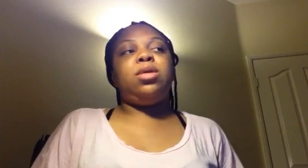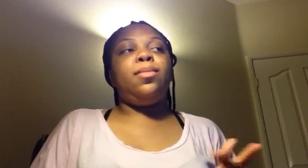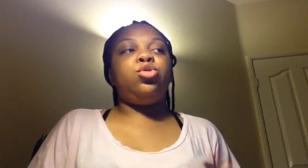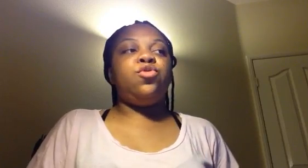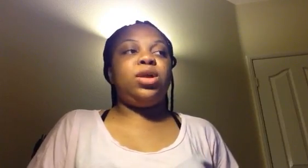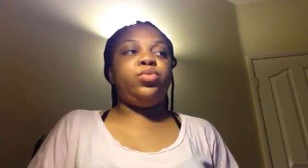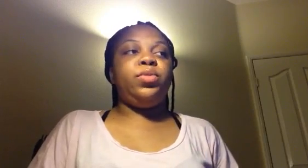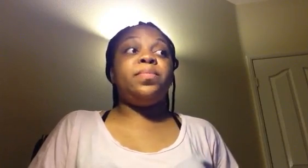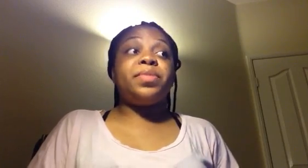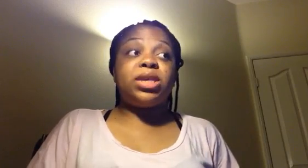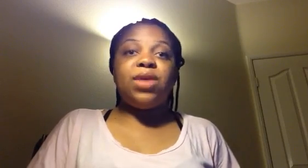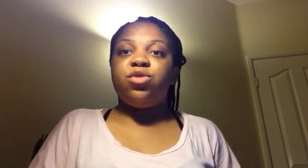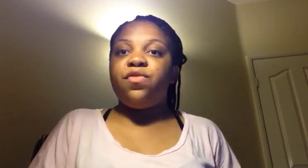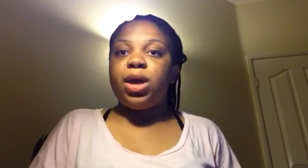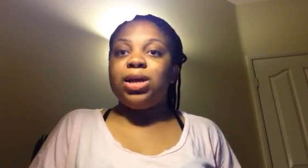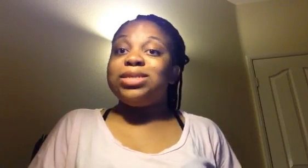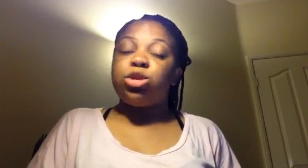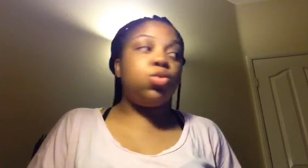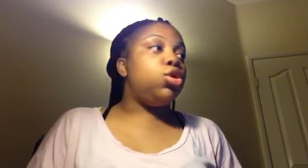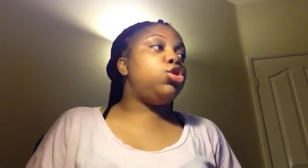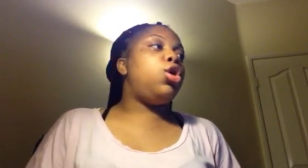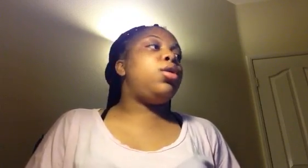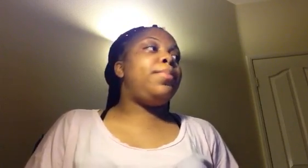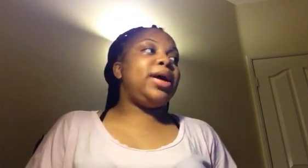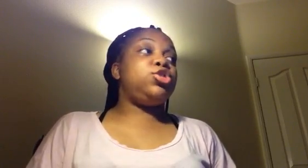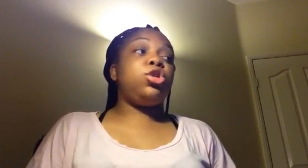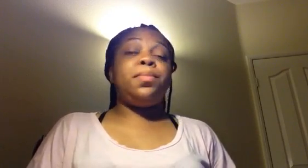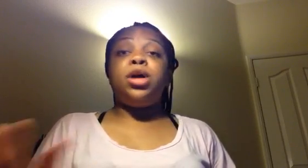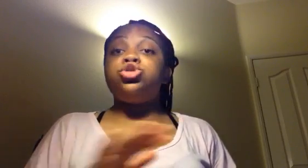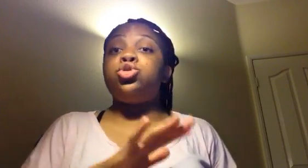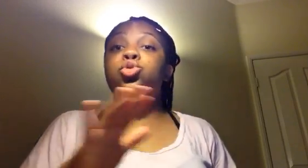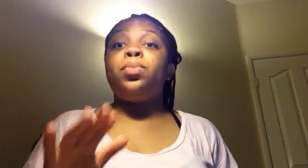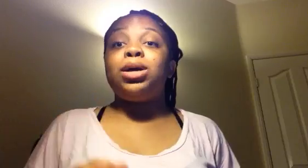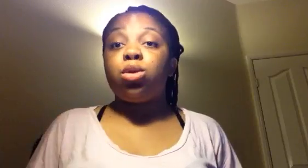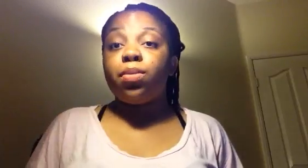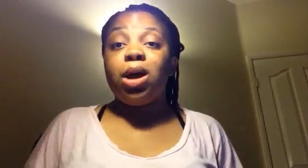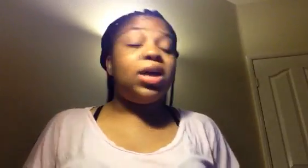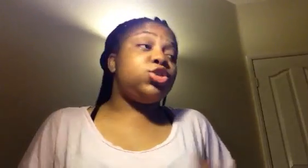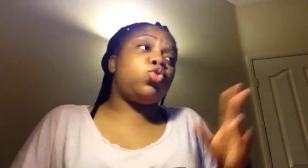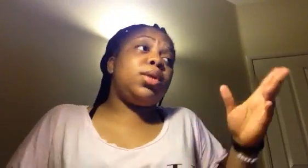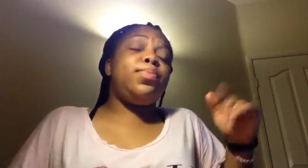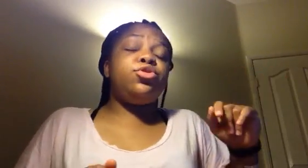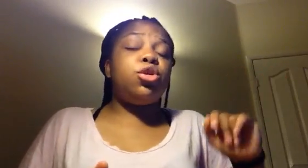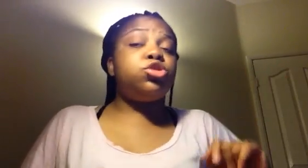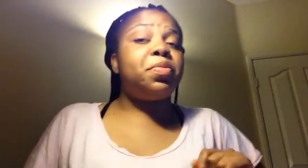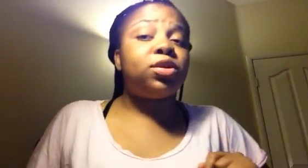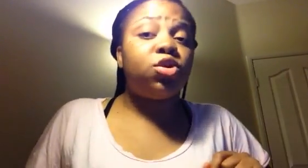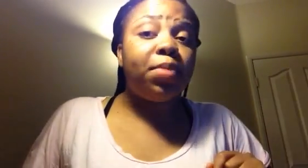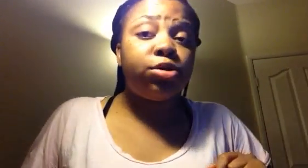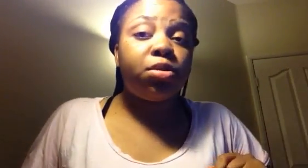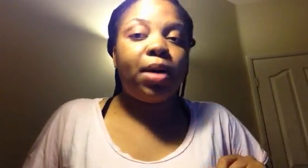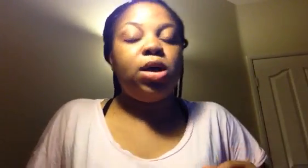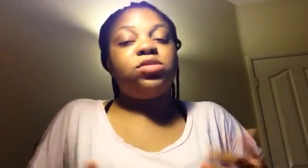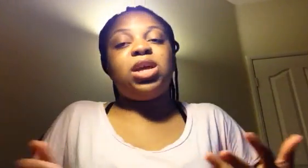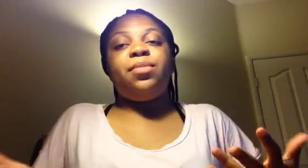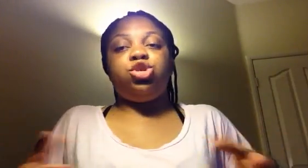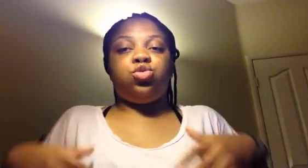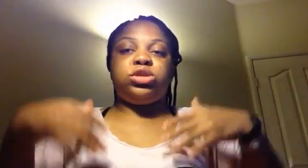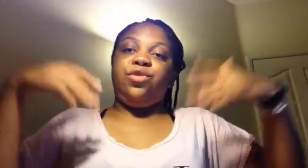ce moment beau devant le public. Ce qu'il est venu faire, c'est tout. Donc, particulièrement, je ne le pardonne pas. Et je connais plusieurs aussi personnes qui ne le pardonnent pas. Vous avez dit qu'on s'en